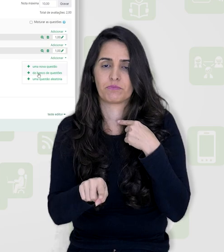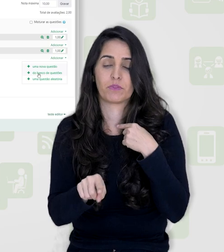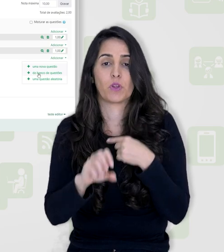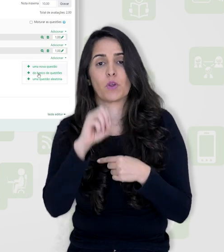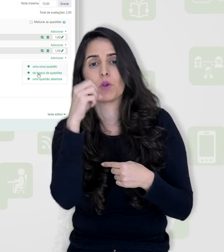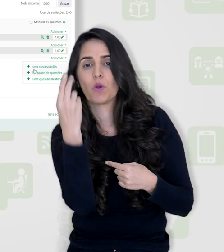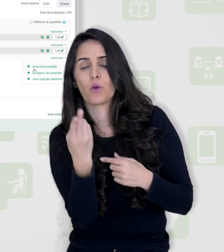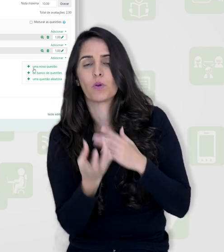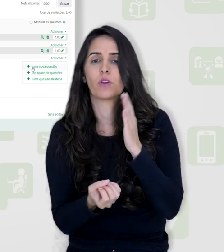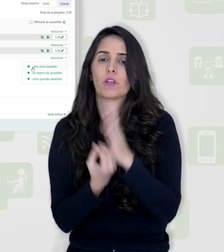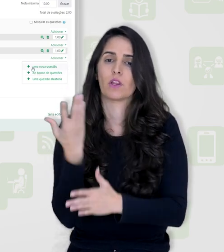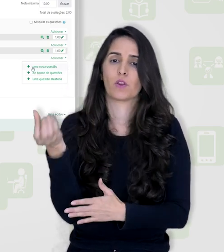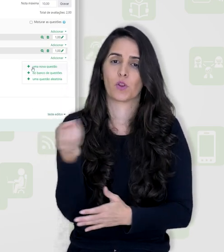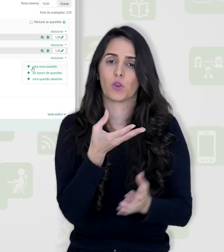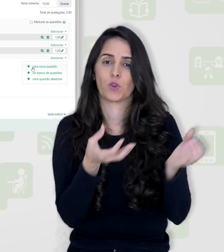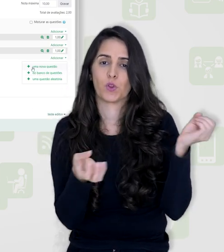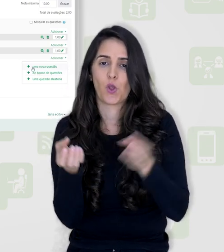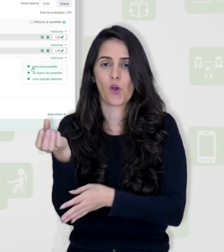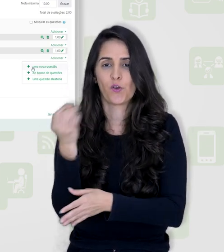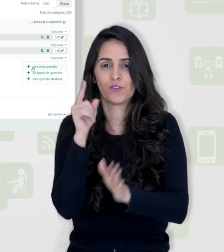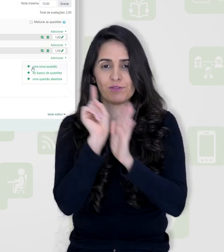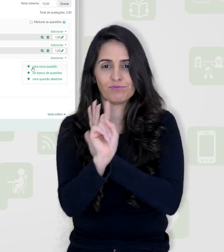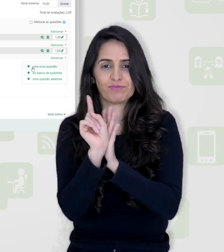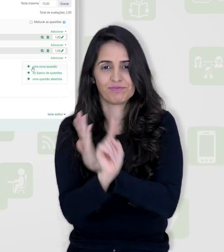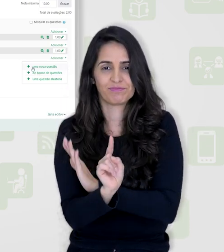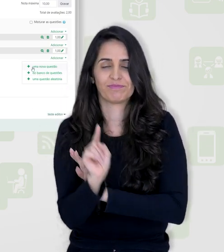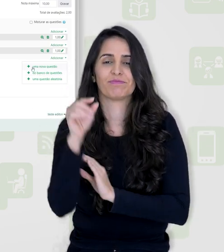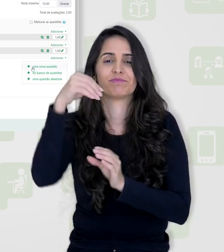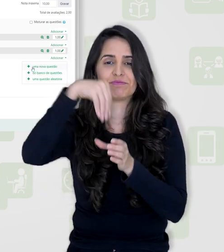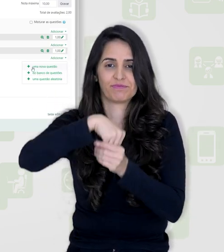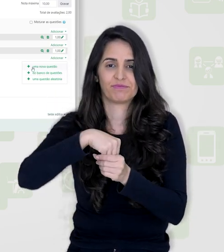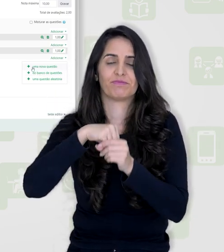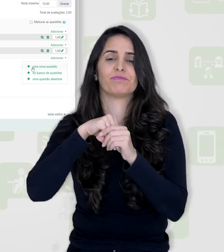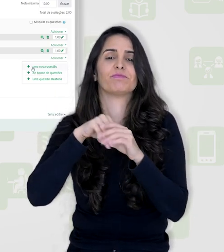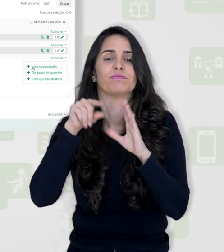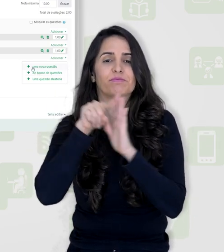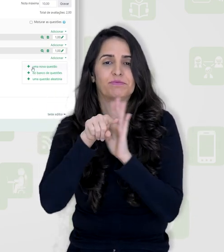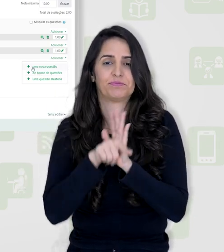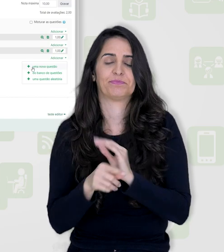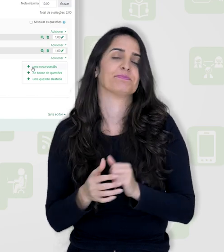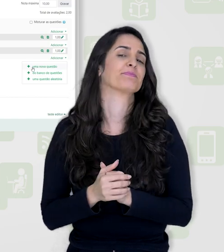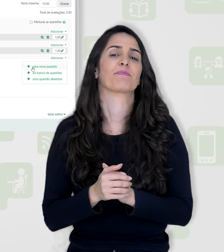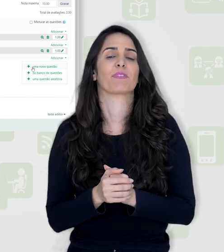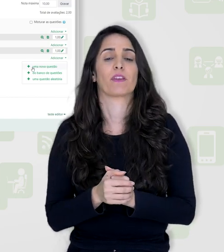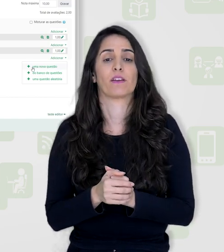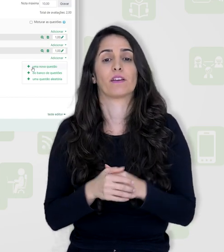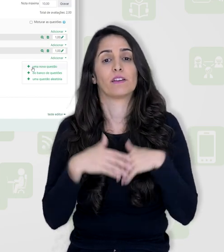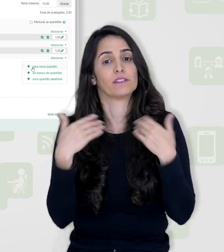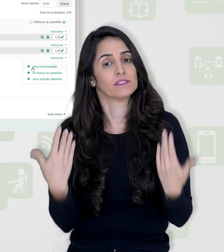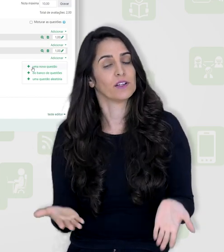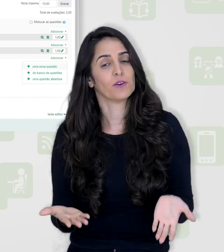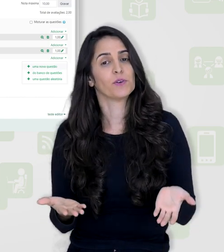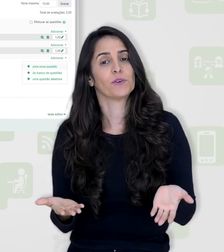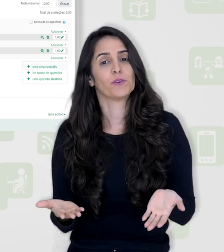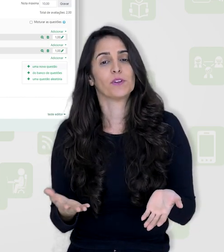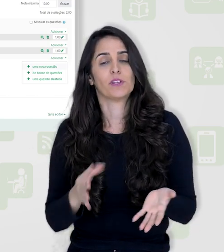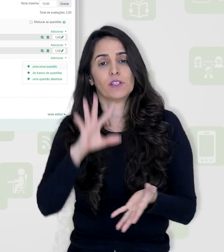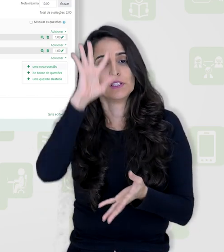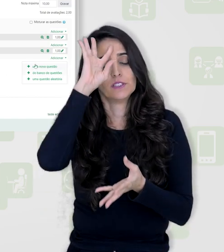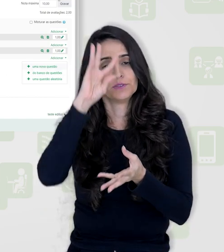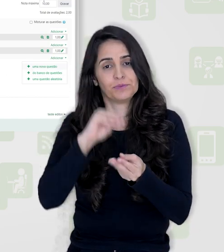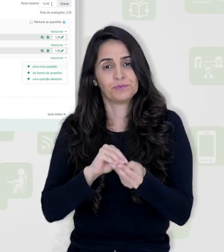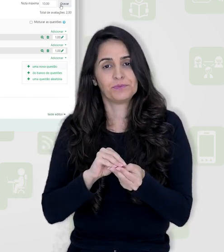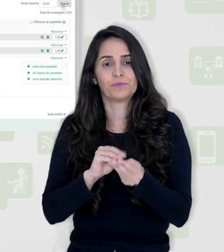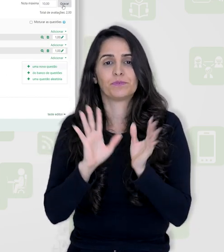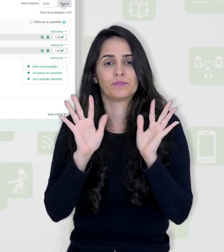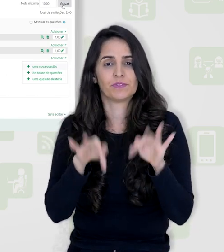categoria. Ou até mesmo criar novas questões aqui neste questionário. Então, neste